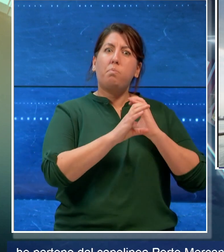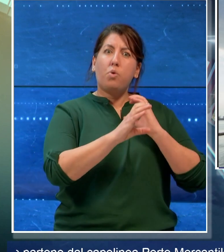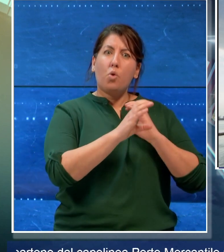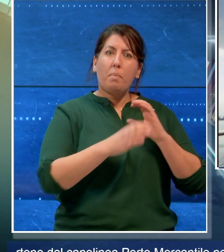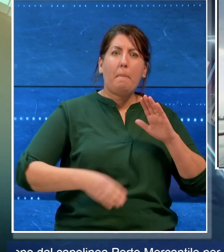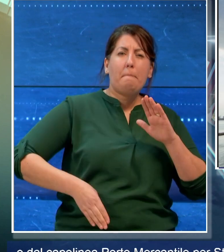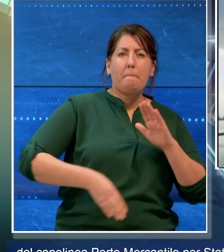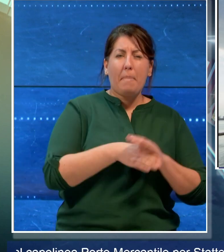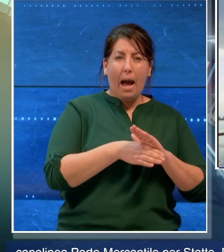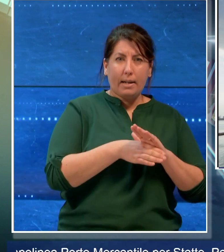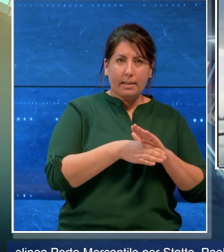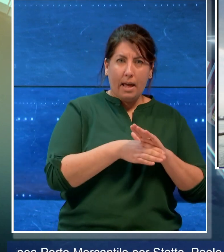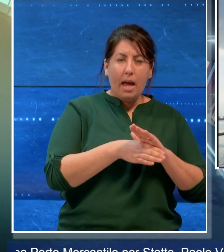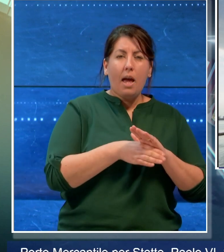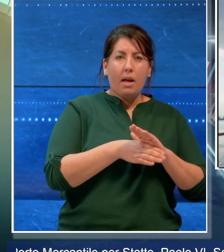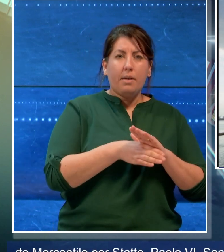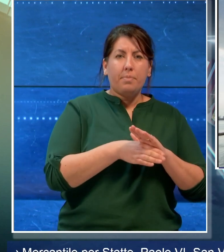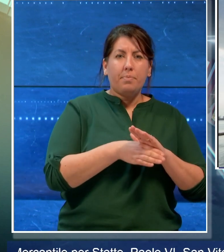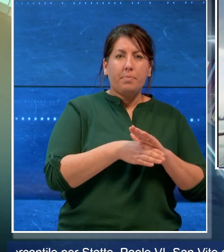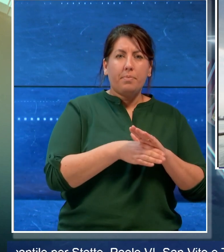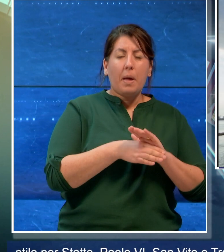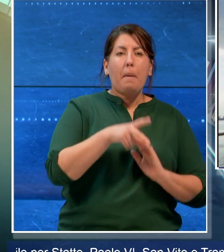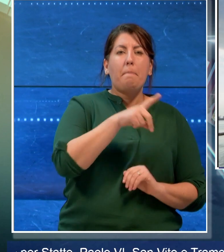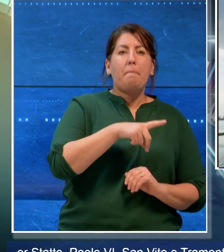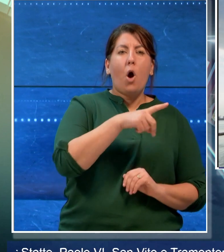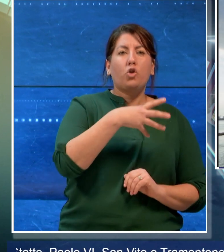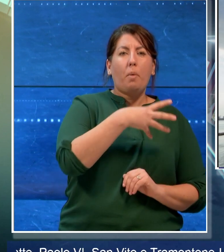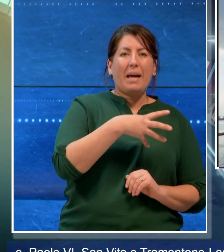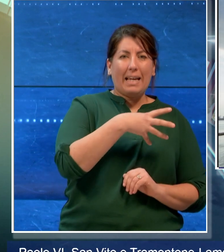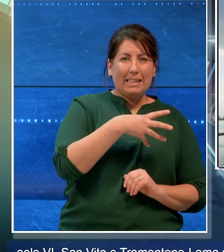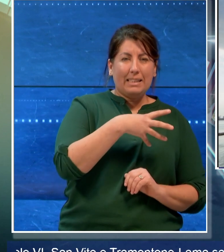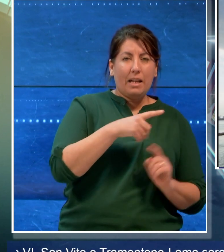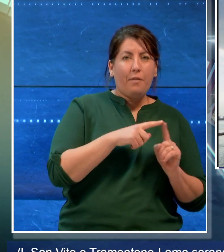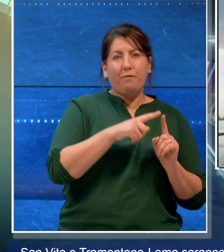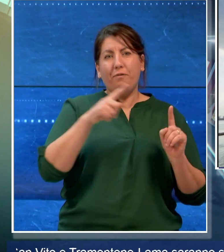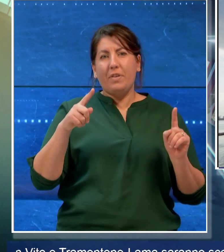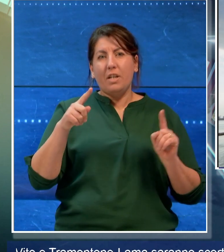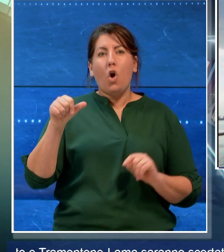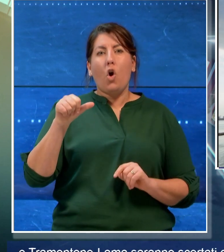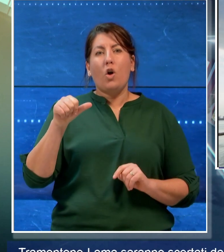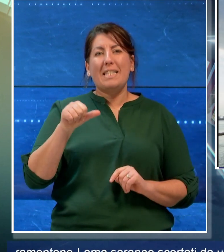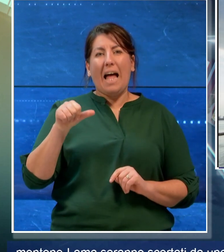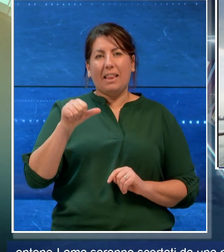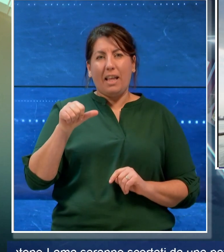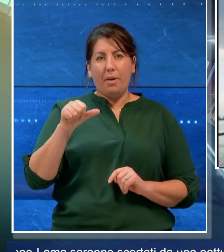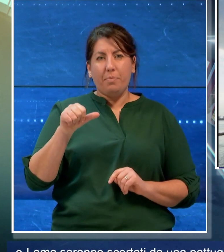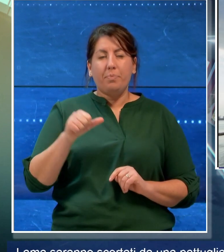partono dal capolinea porto mercantile per State